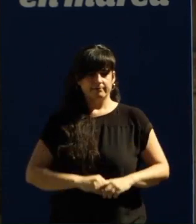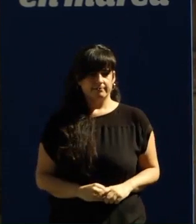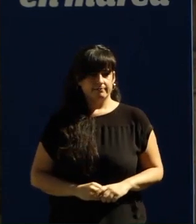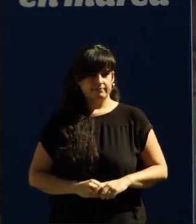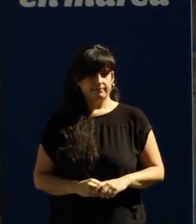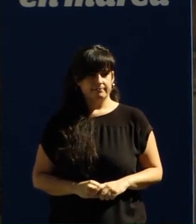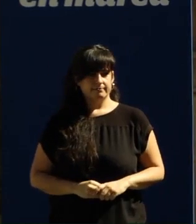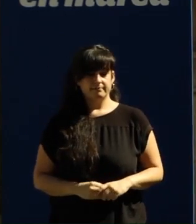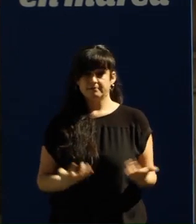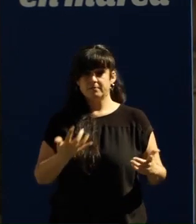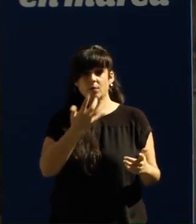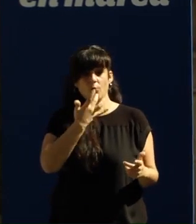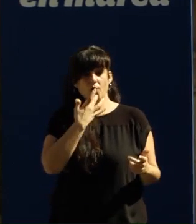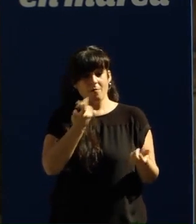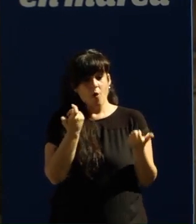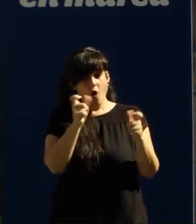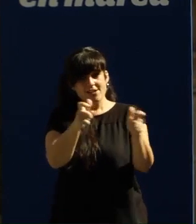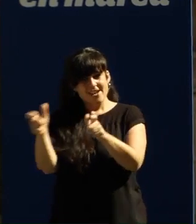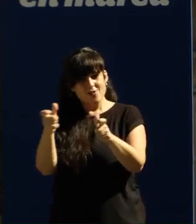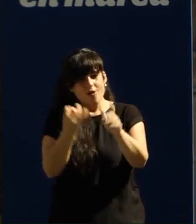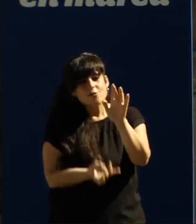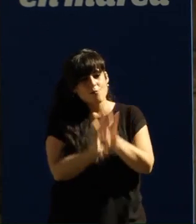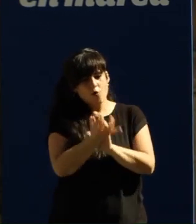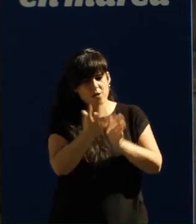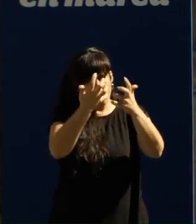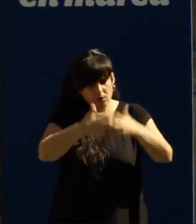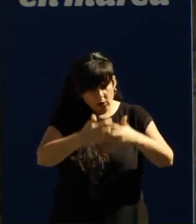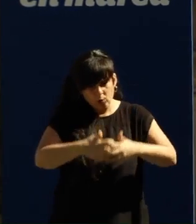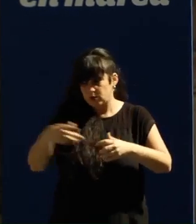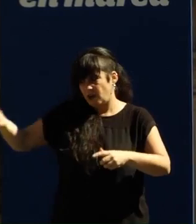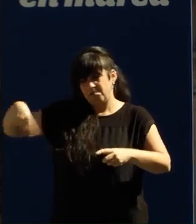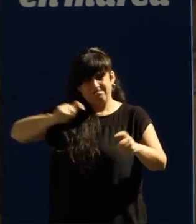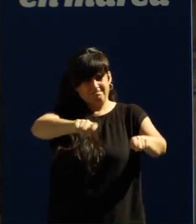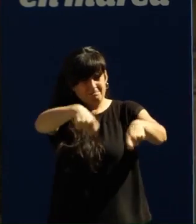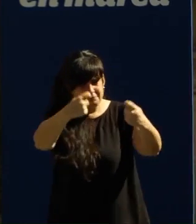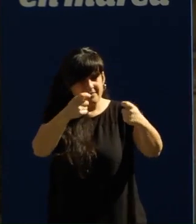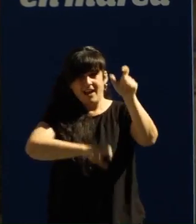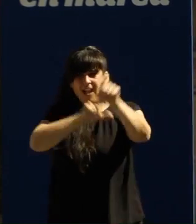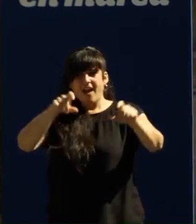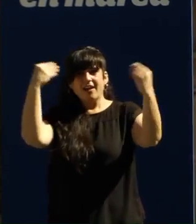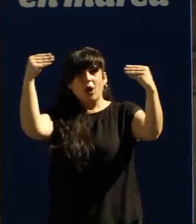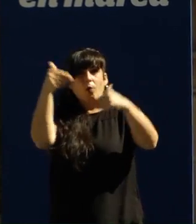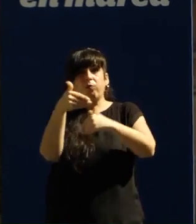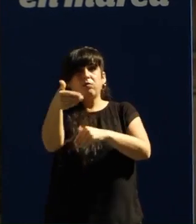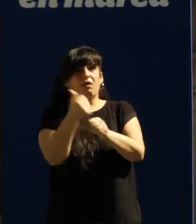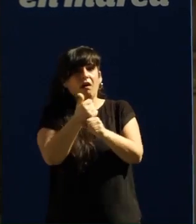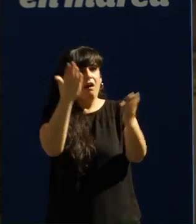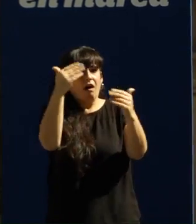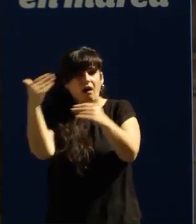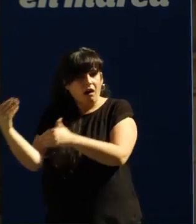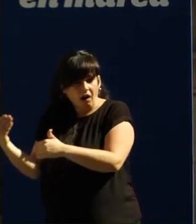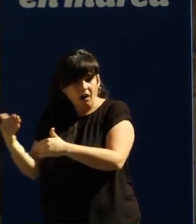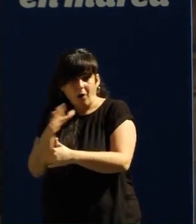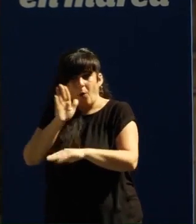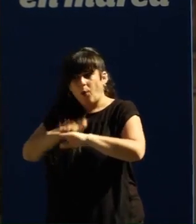A destrucción dos nosos sectores productivos As políticas das juventudes sin futuro As son máis de 160.000 mozos e